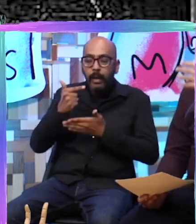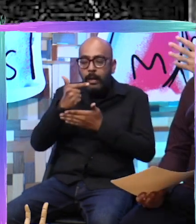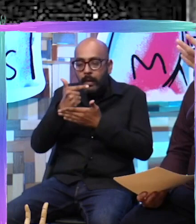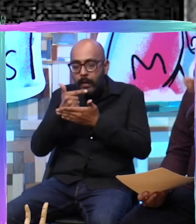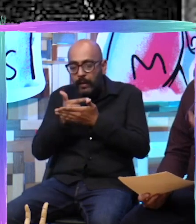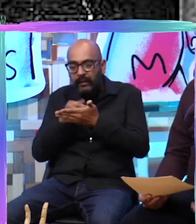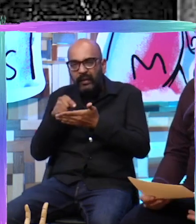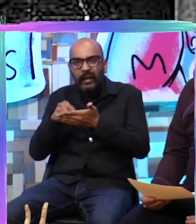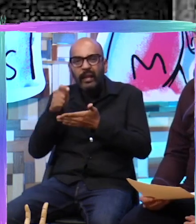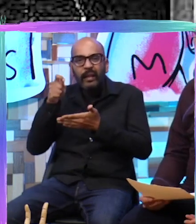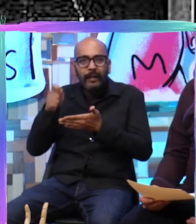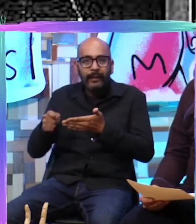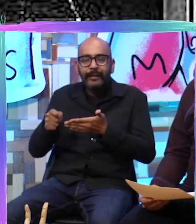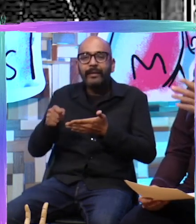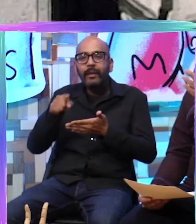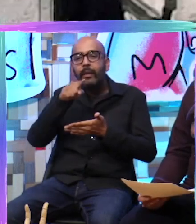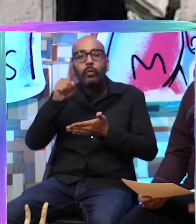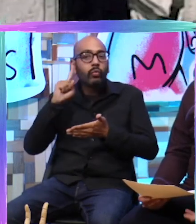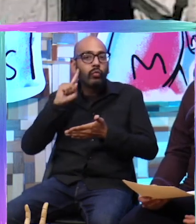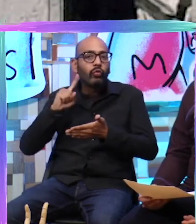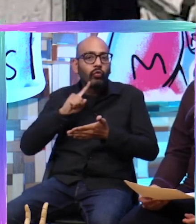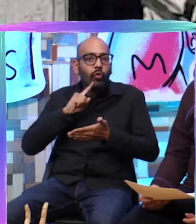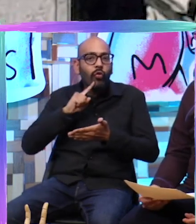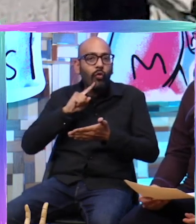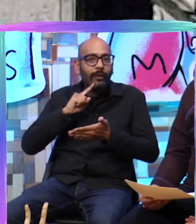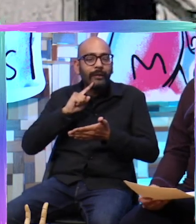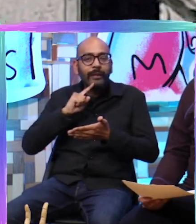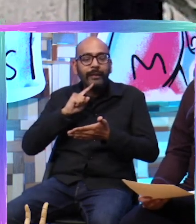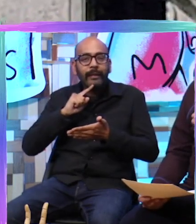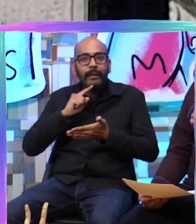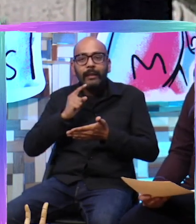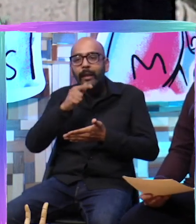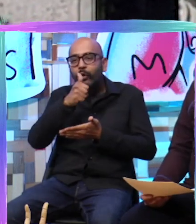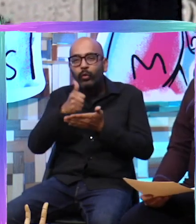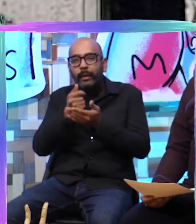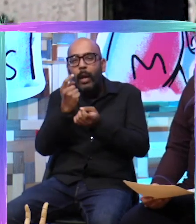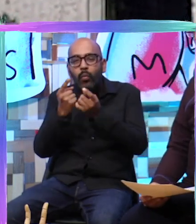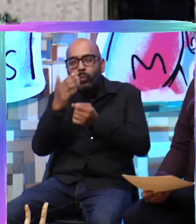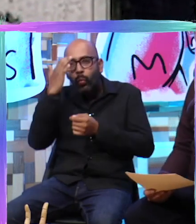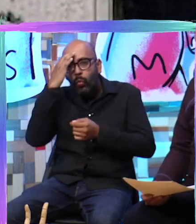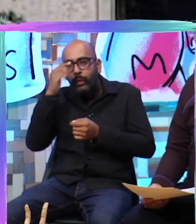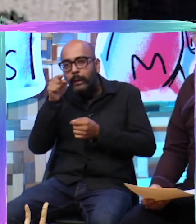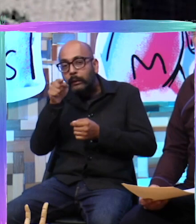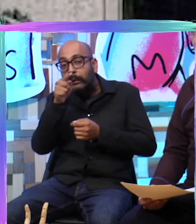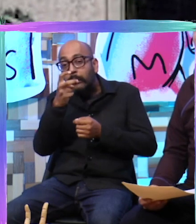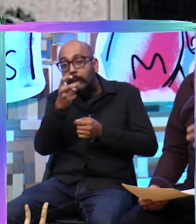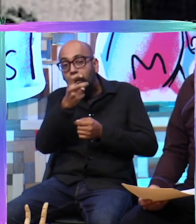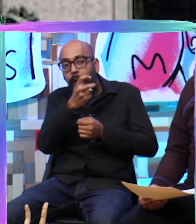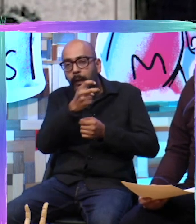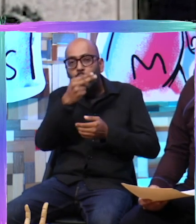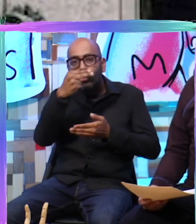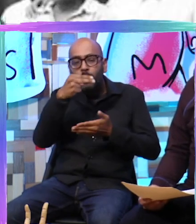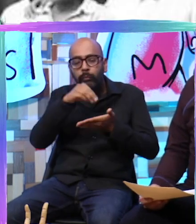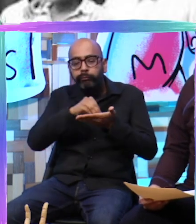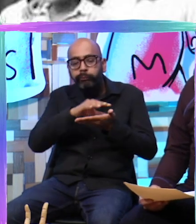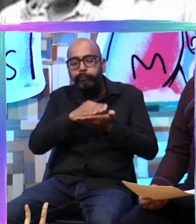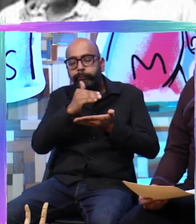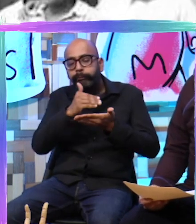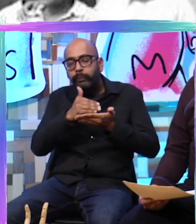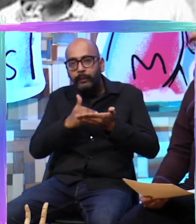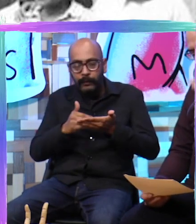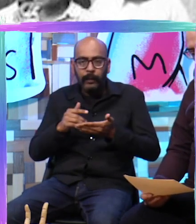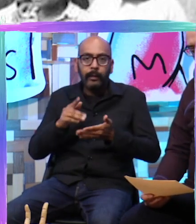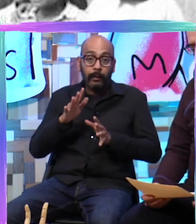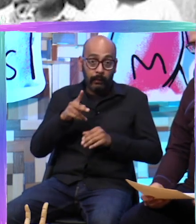conocían, que eran conocidos por todos en cada una de estas localidades. De tal manera que con eso ellos pretendieron demostrar que sordos sí había.